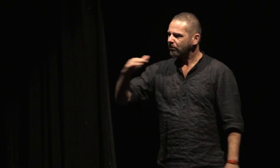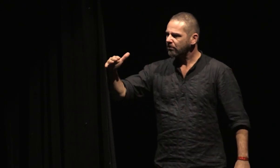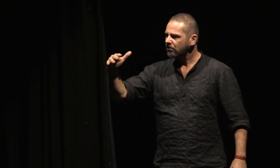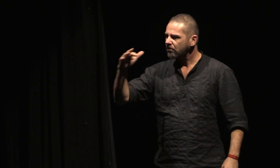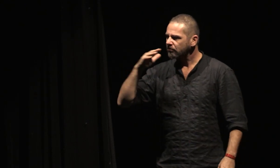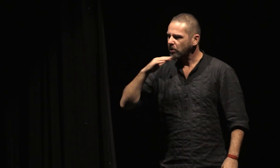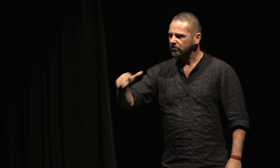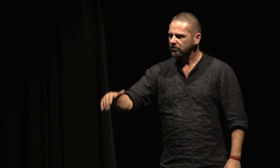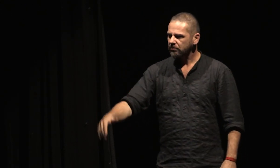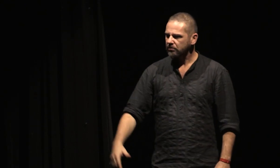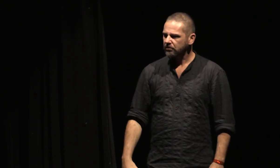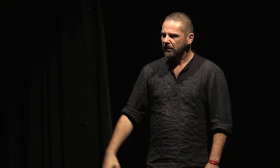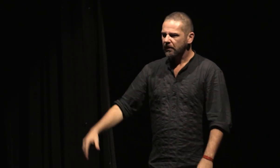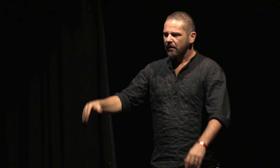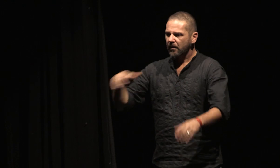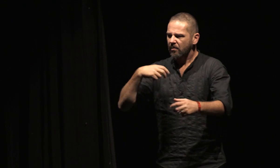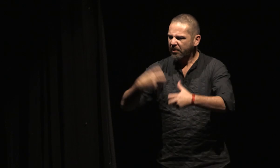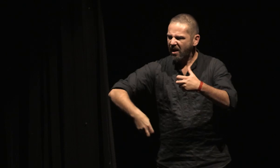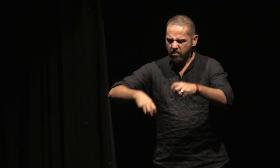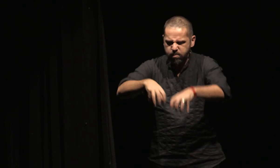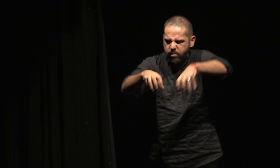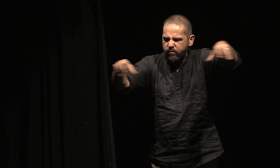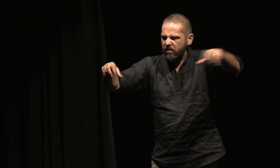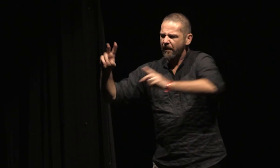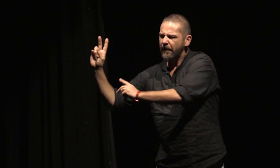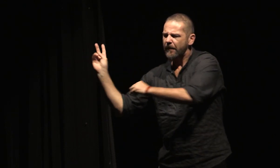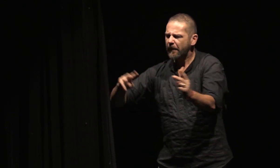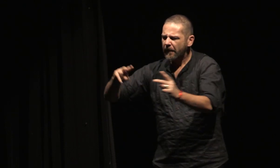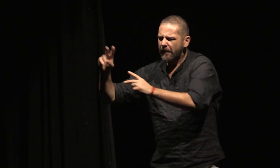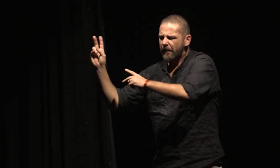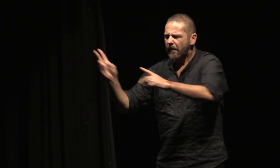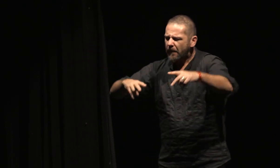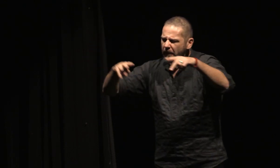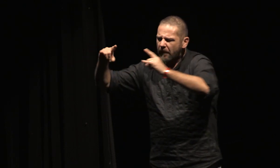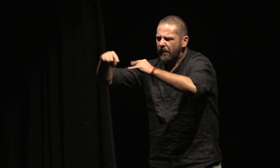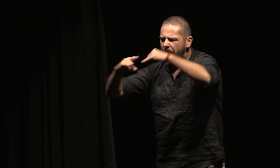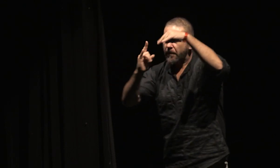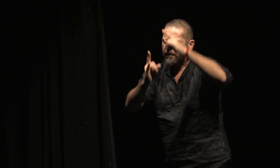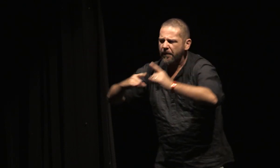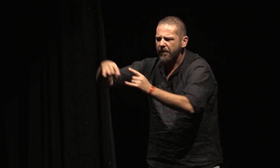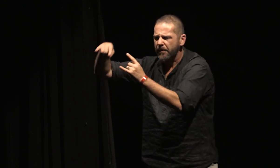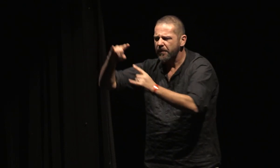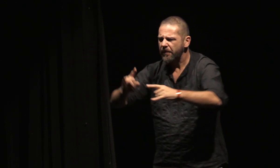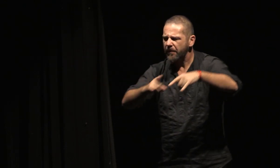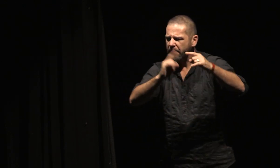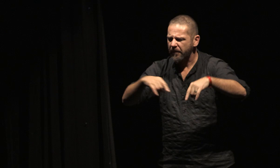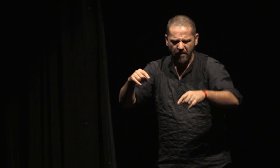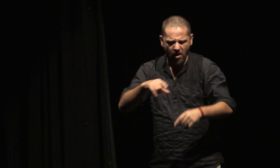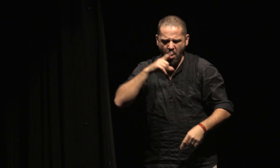sur les gravats, l'homme enlaçait les astres brisés. Une couronne de sang saignait son large front et sa poitrine était sans